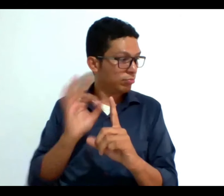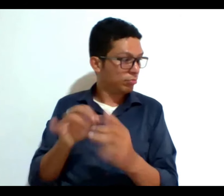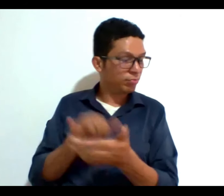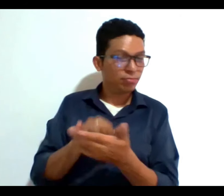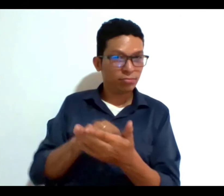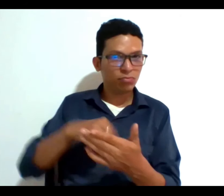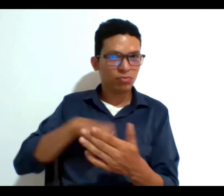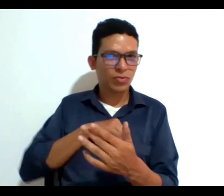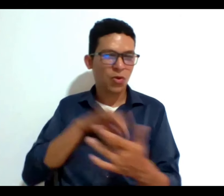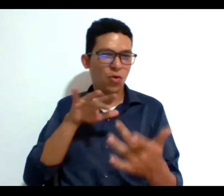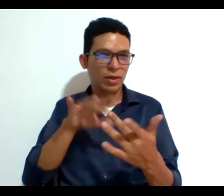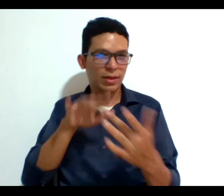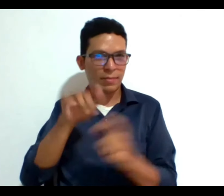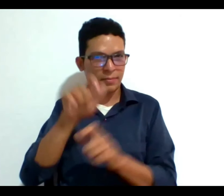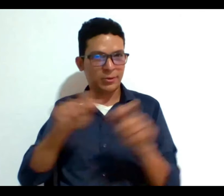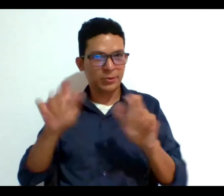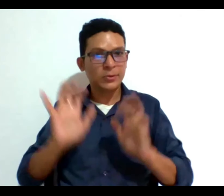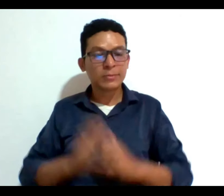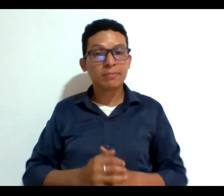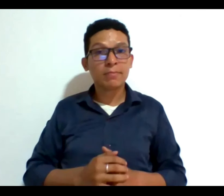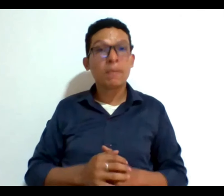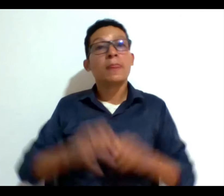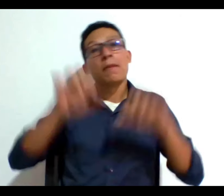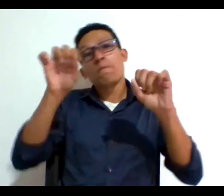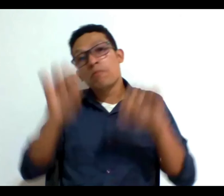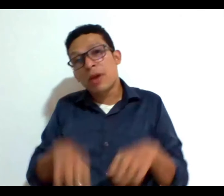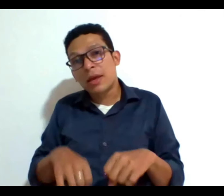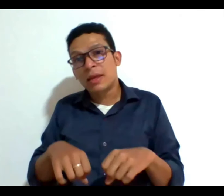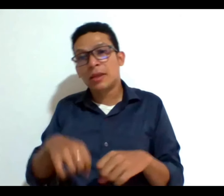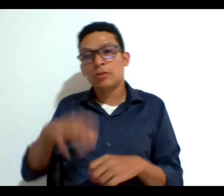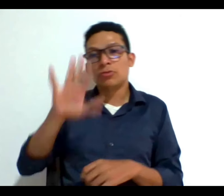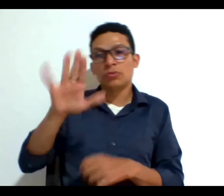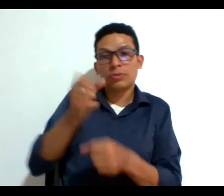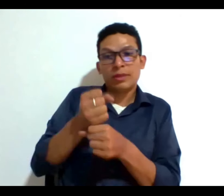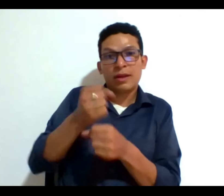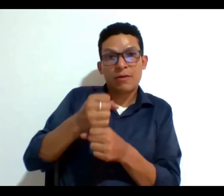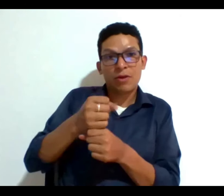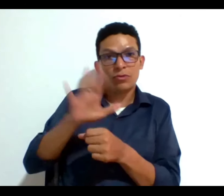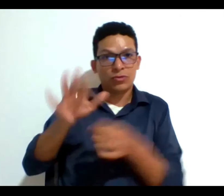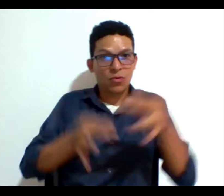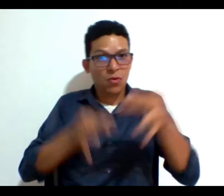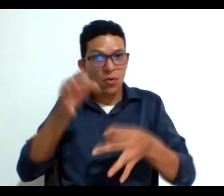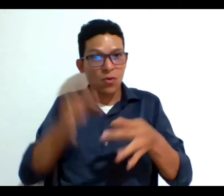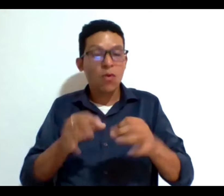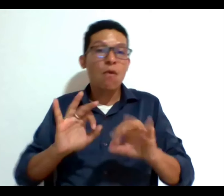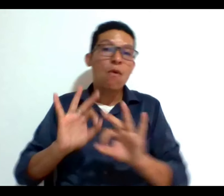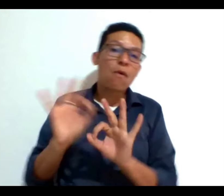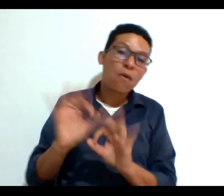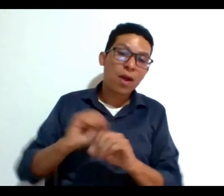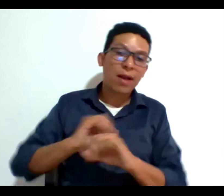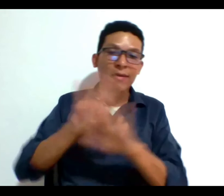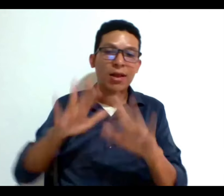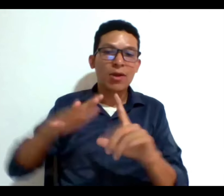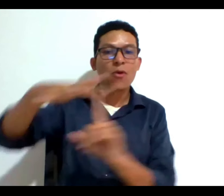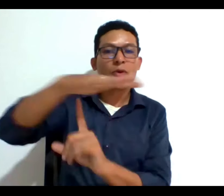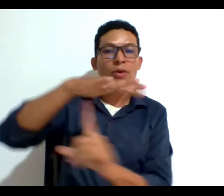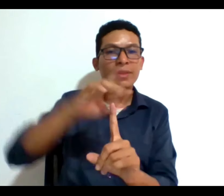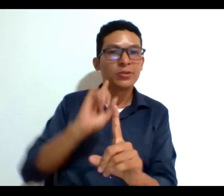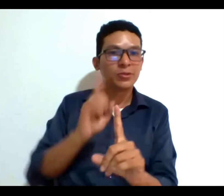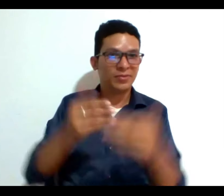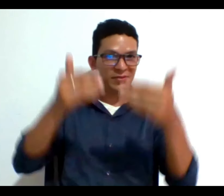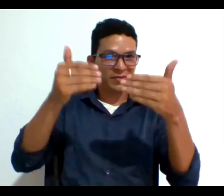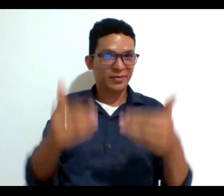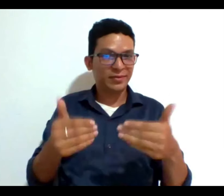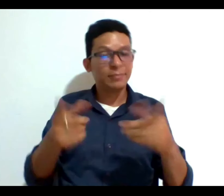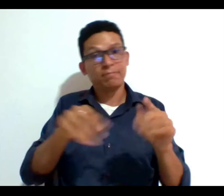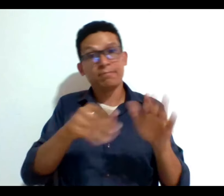conectadas, que pueden ser o no de profesiones jurídicas o tener claro el contexto tanto de la discapacidad como de